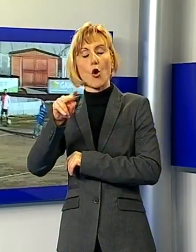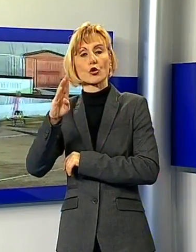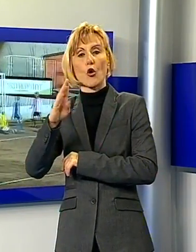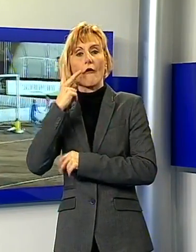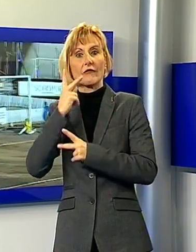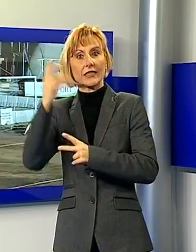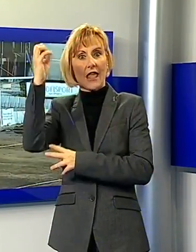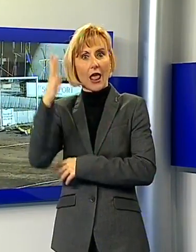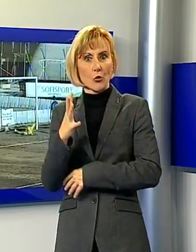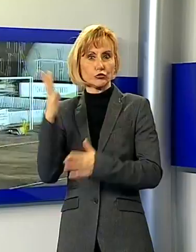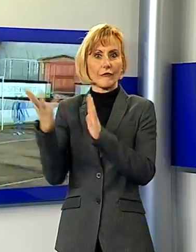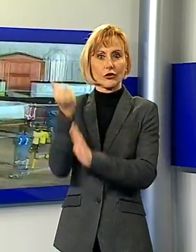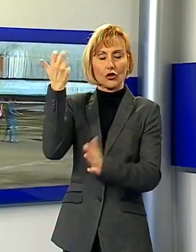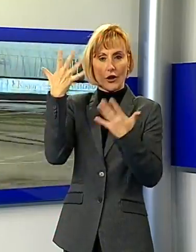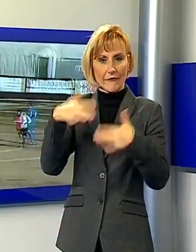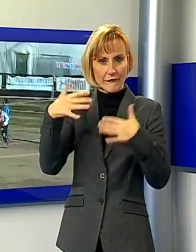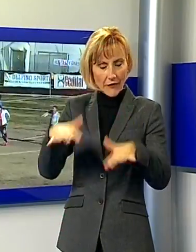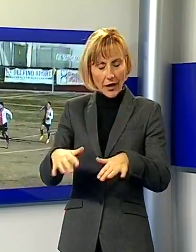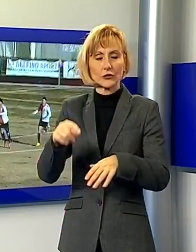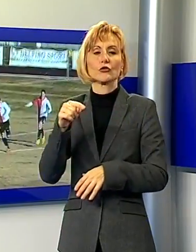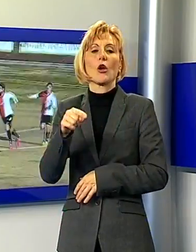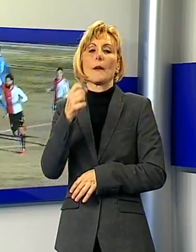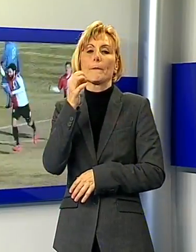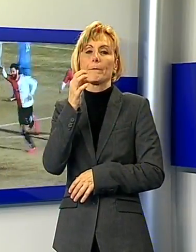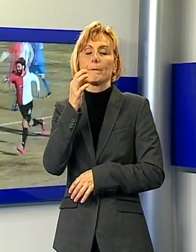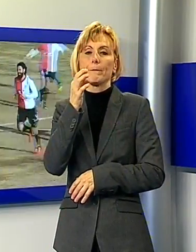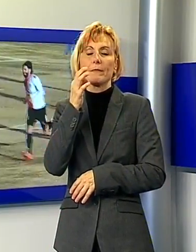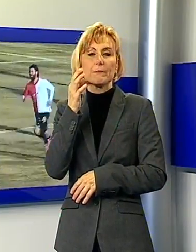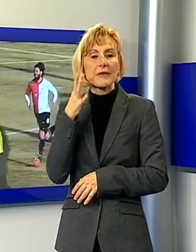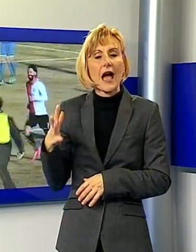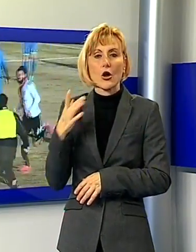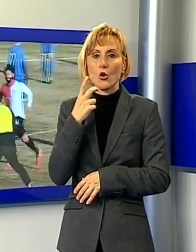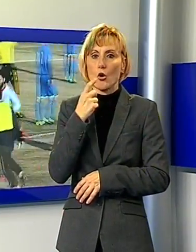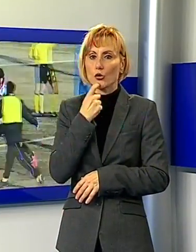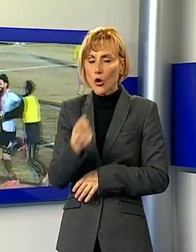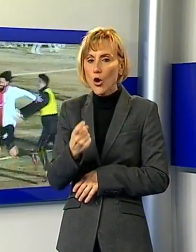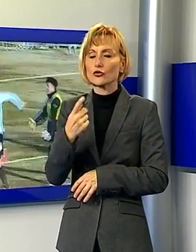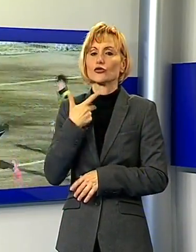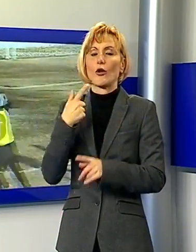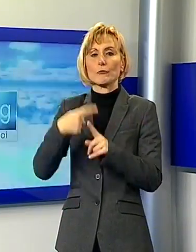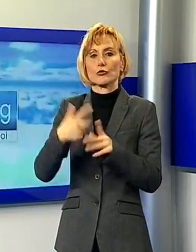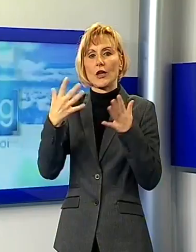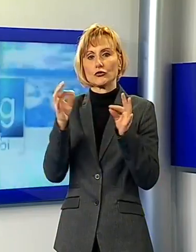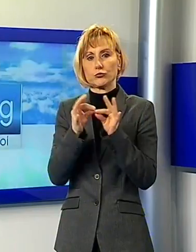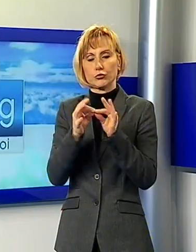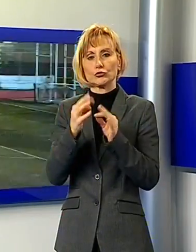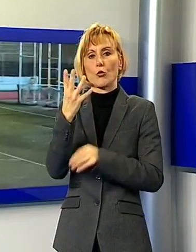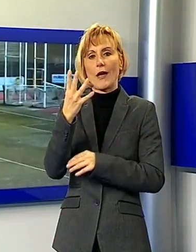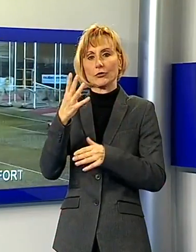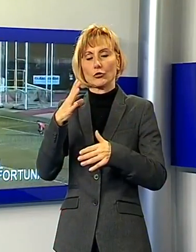rilancia Biancorossi che adesso vantano un ruolino da 10 punti in 4 partite. Viareggio e Real fermati dalla